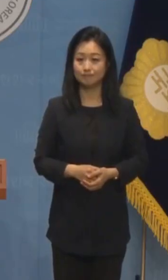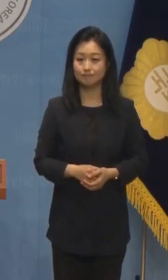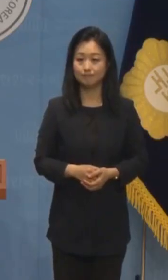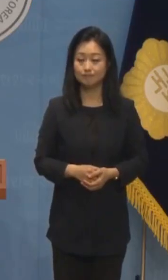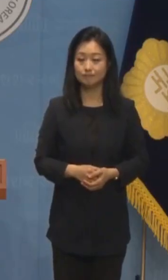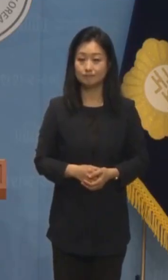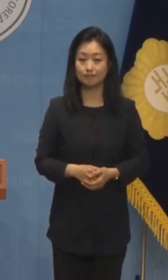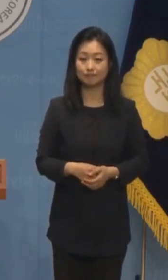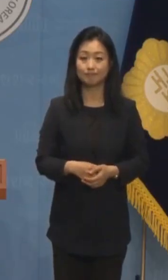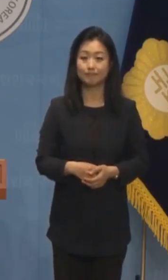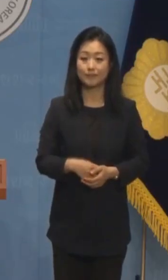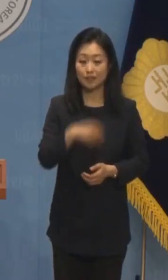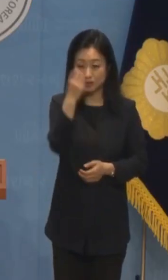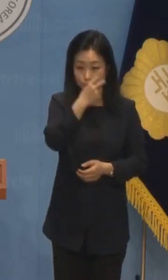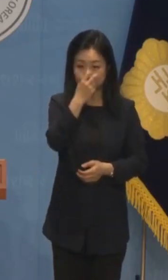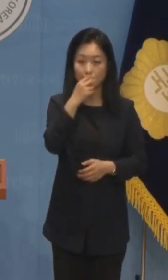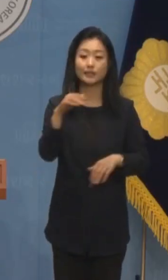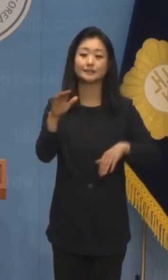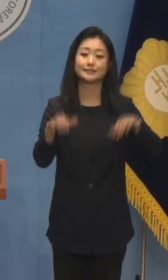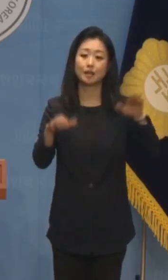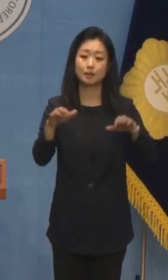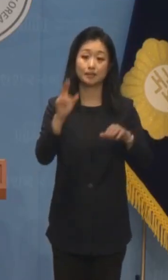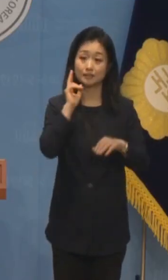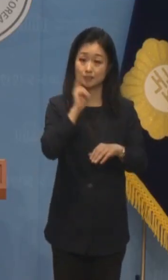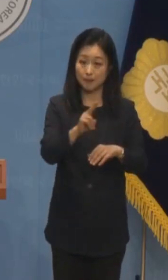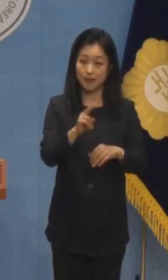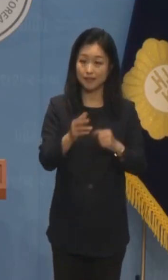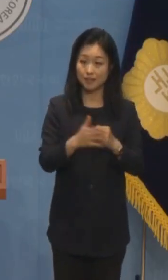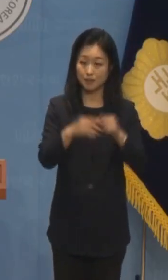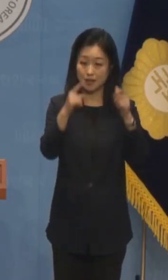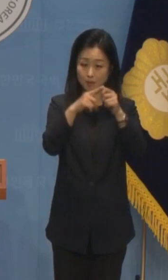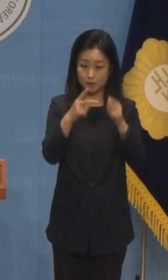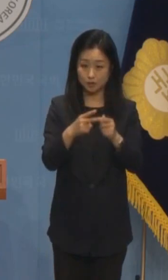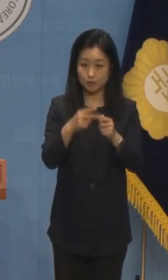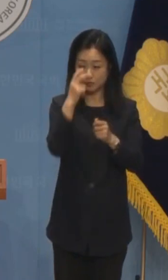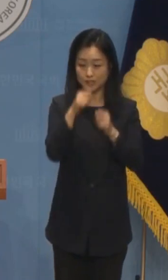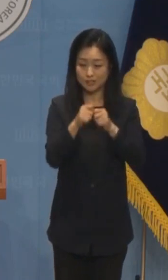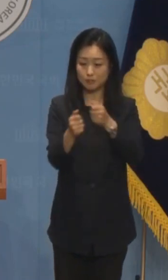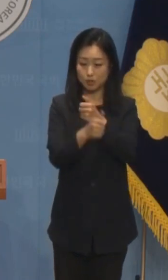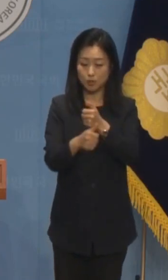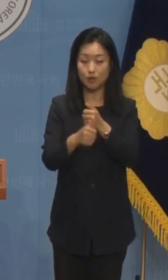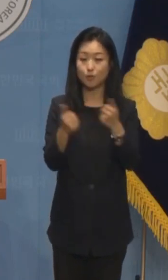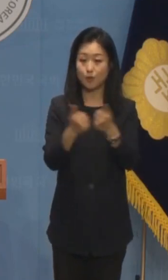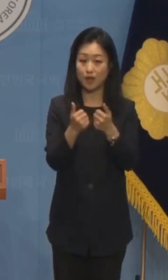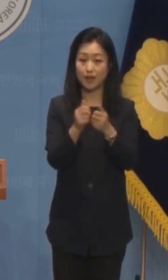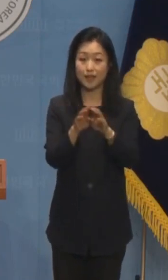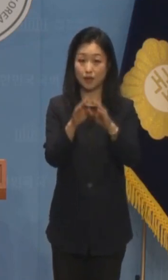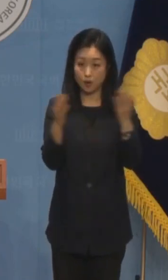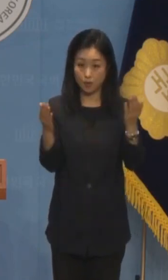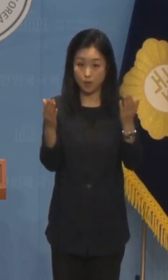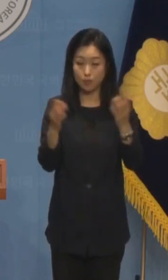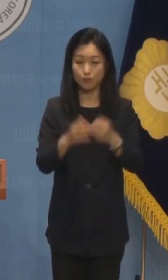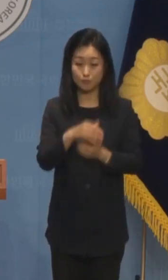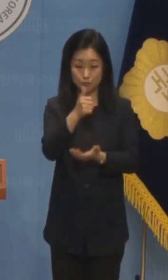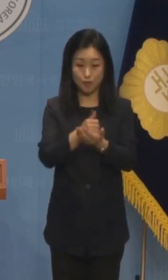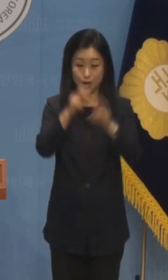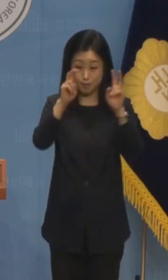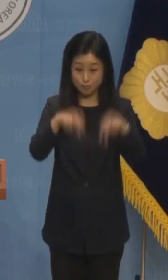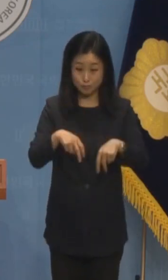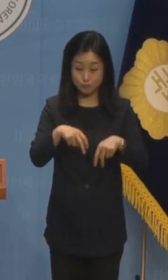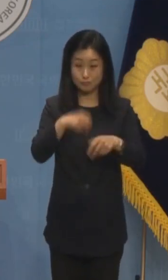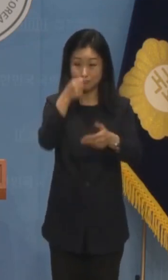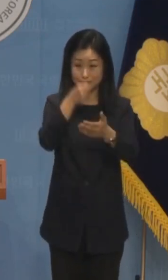불공정 수사 논란이 불거지자 두 차례나 수심의를 소집했고 애초 무혐의 결론엔 변화가 없다는